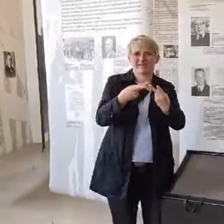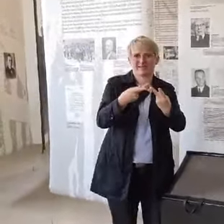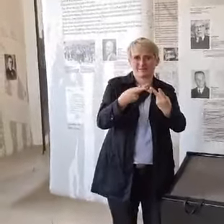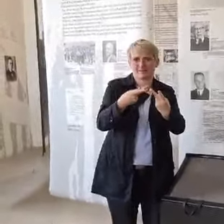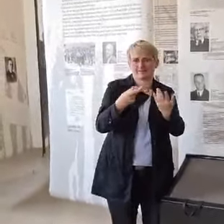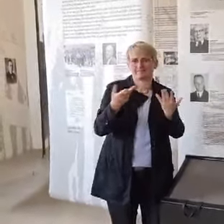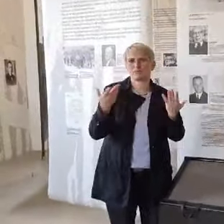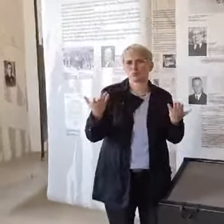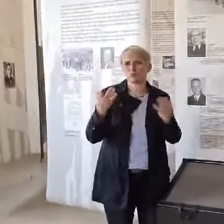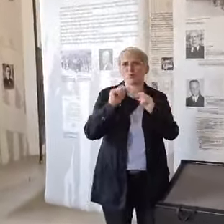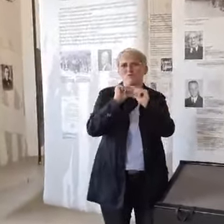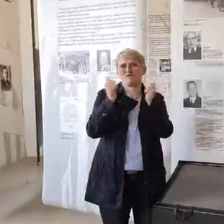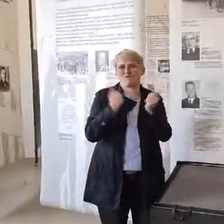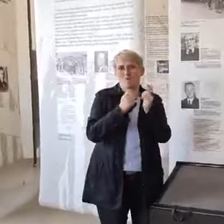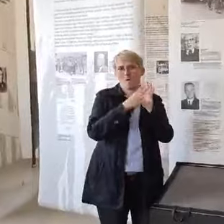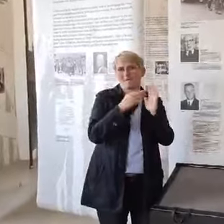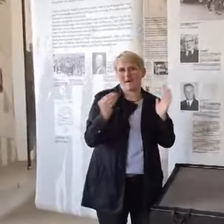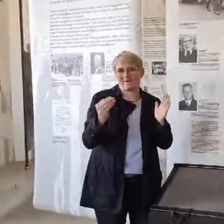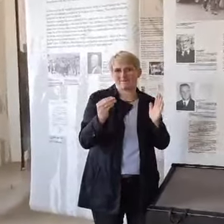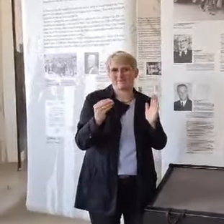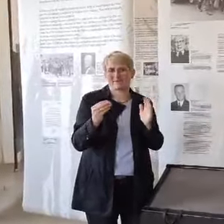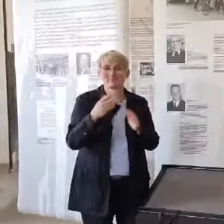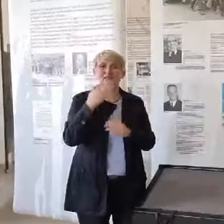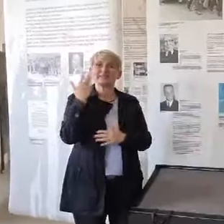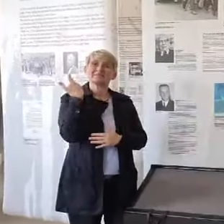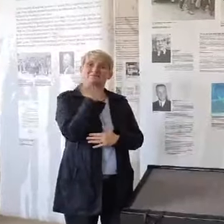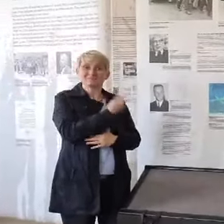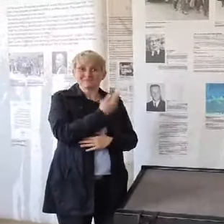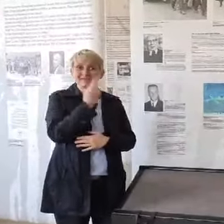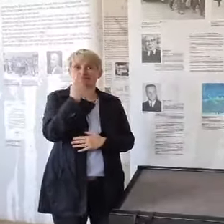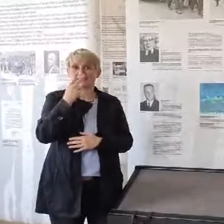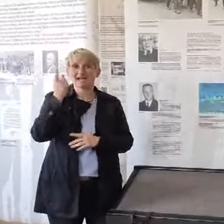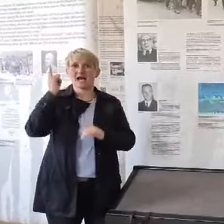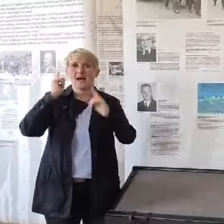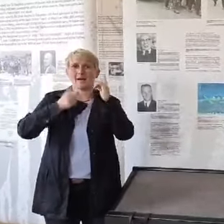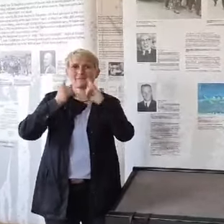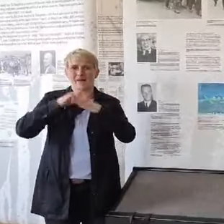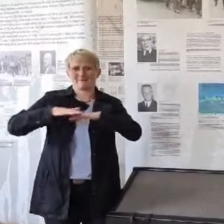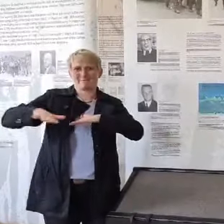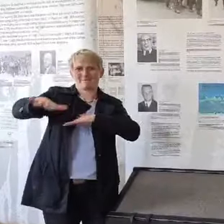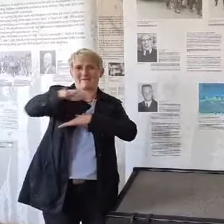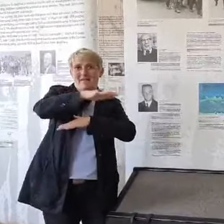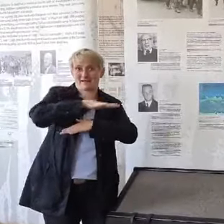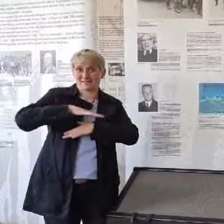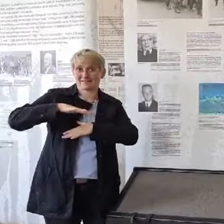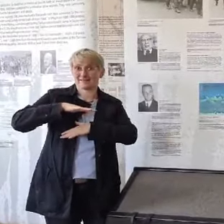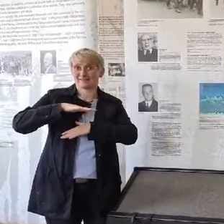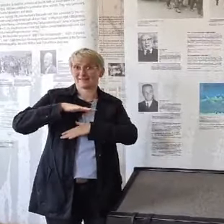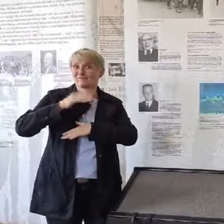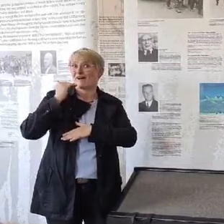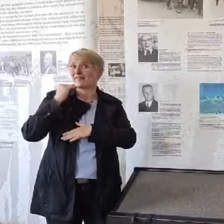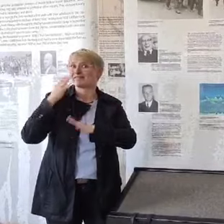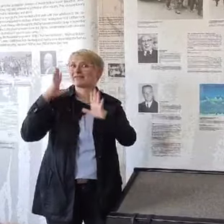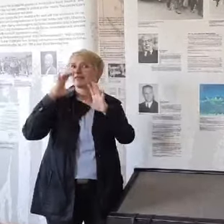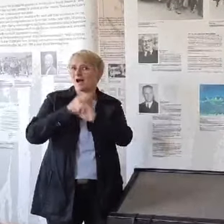man sieht hier den Appellplatz bei Nacht, man sieht unzählige Menschen hier stehen.